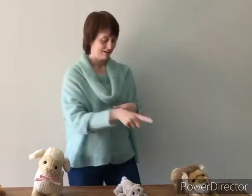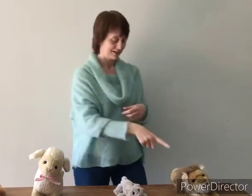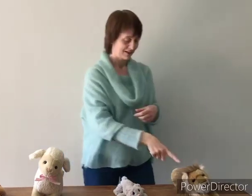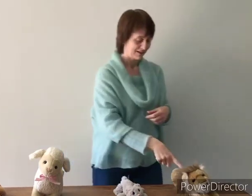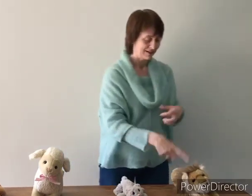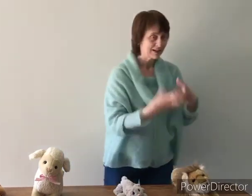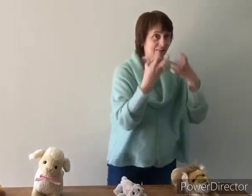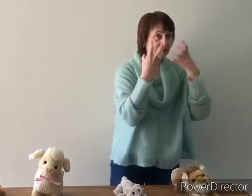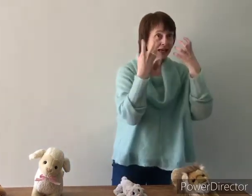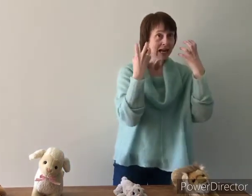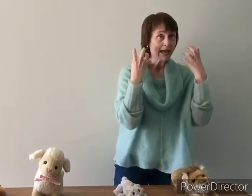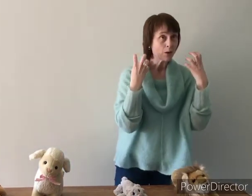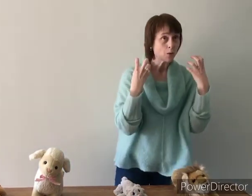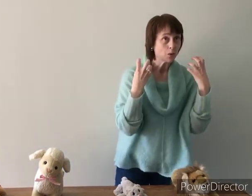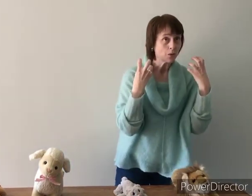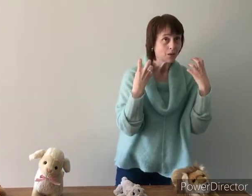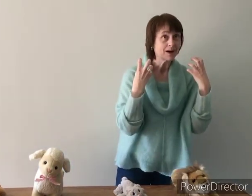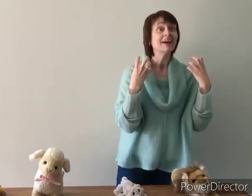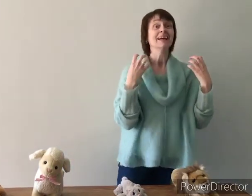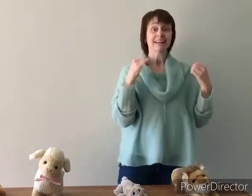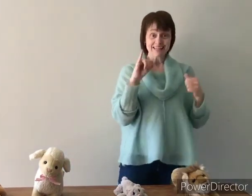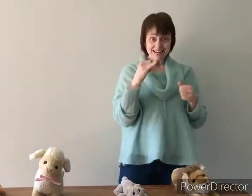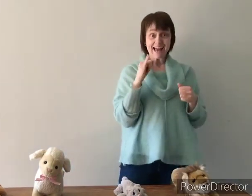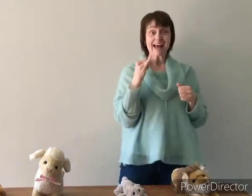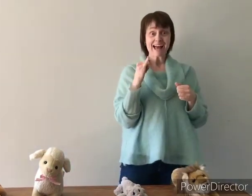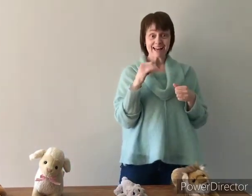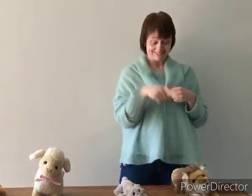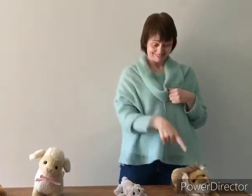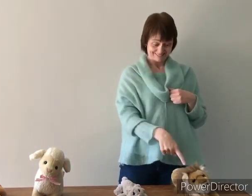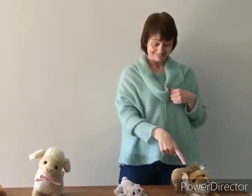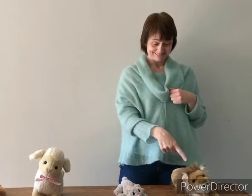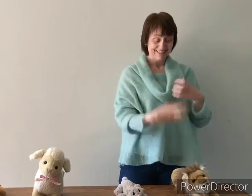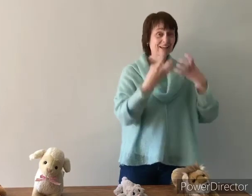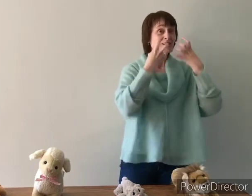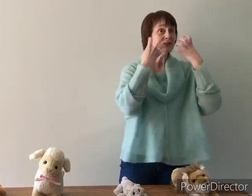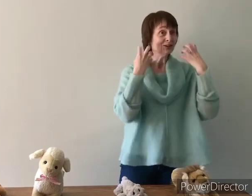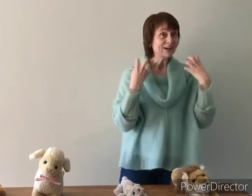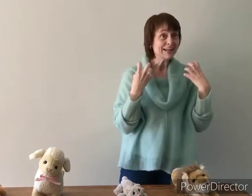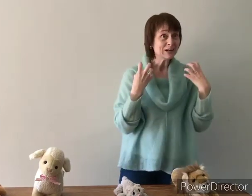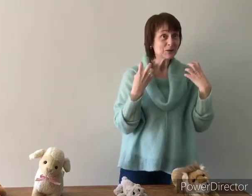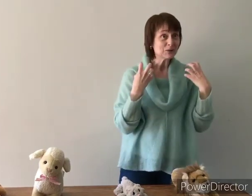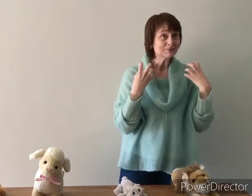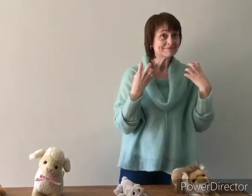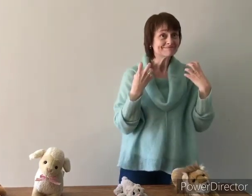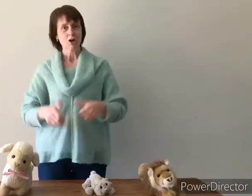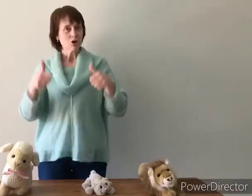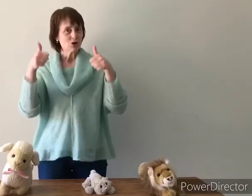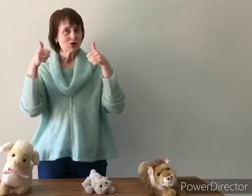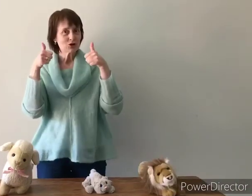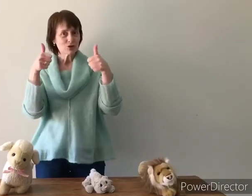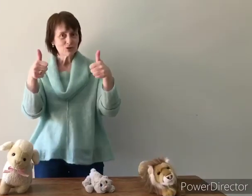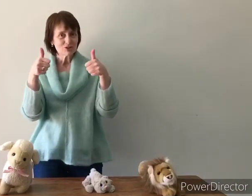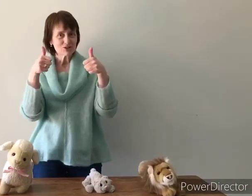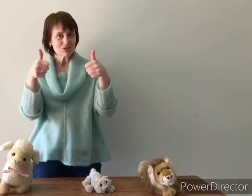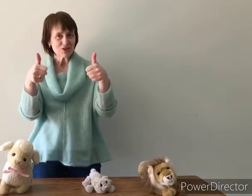De leeuw? Ja! De leeuw. Goed zo!